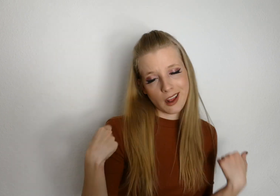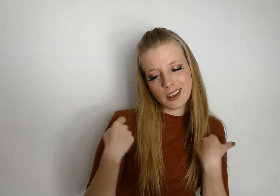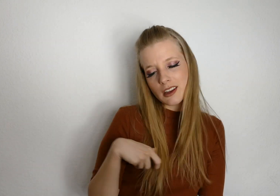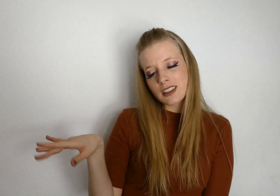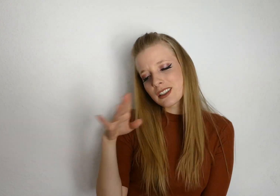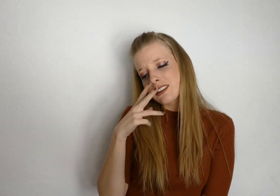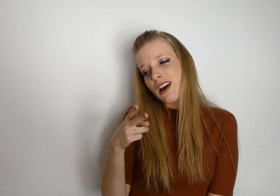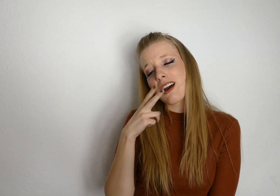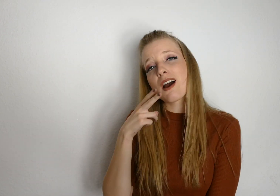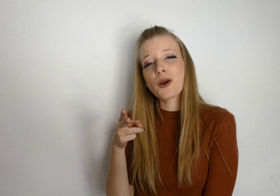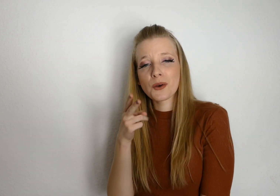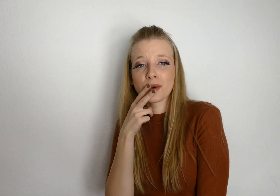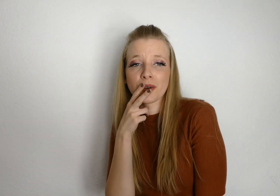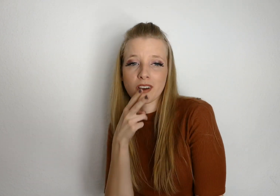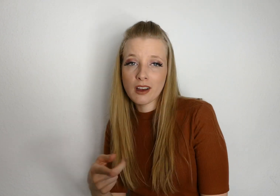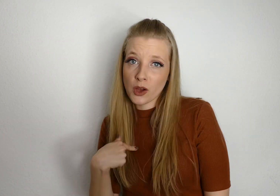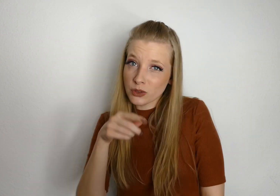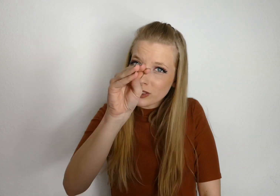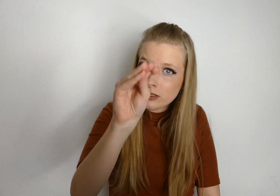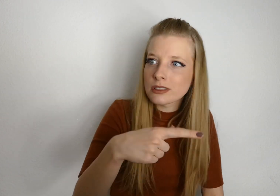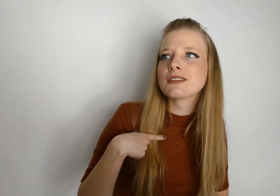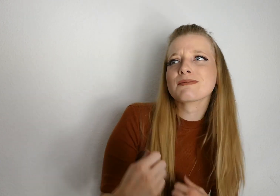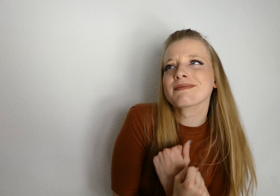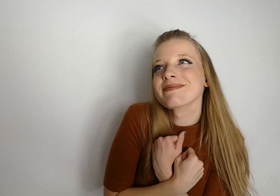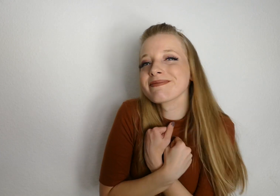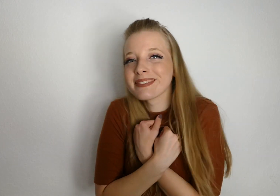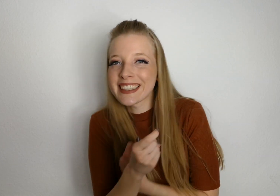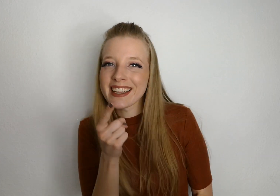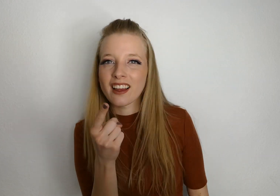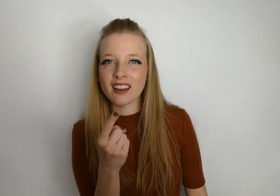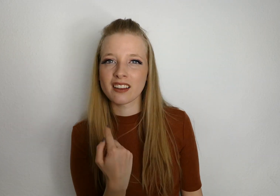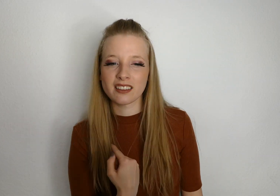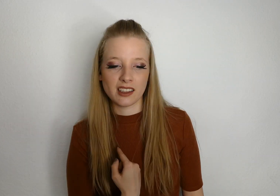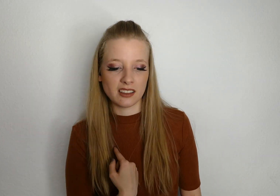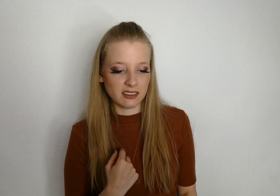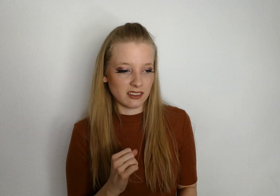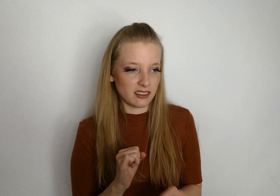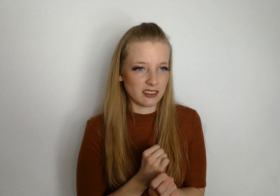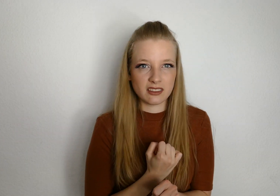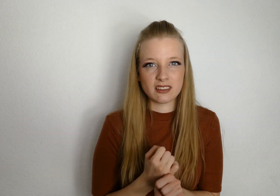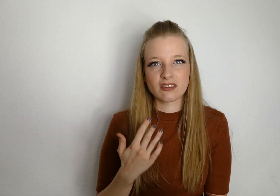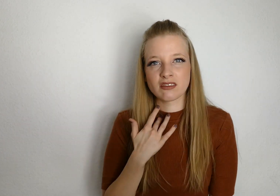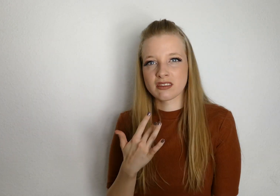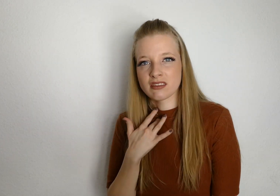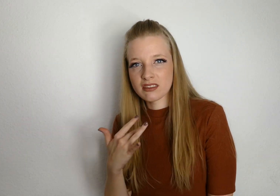Jacke riecht nach Rauch Nur dir zu sagen, dass ich dich noch lieb Habe ich mich nicht getraut